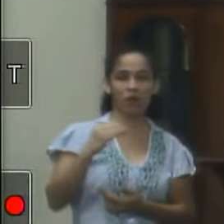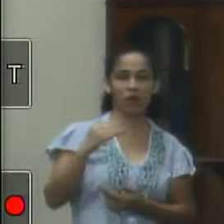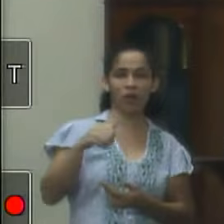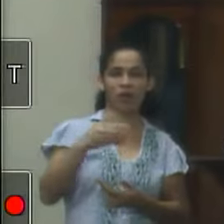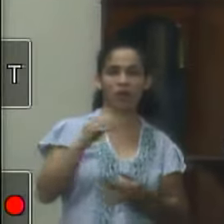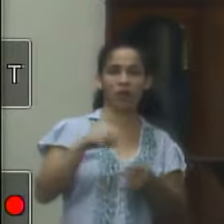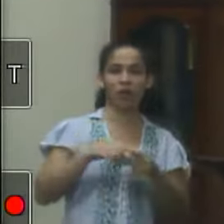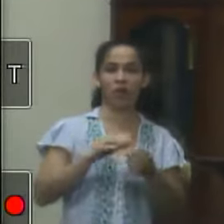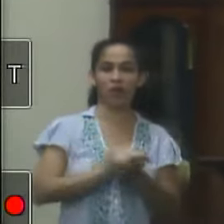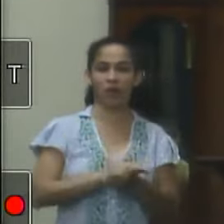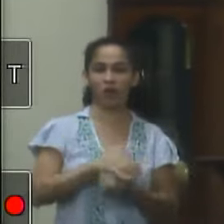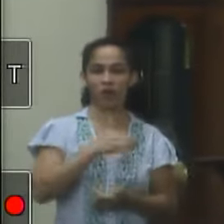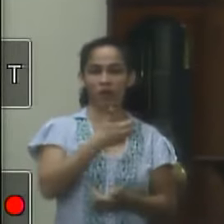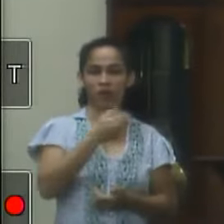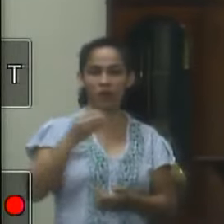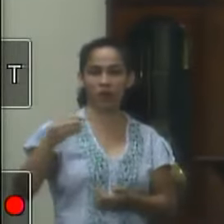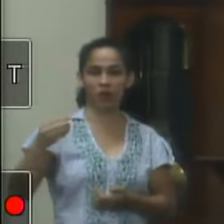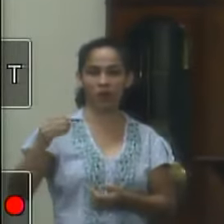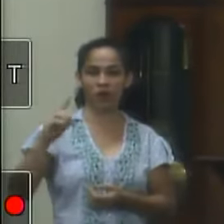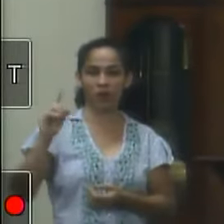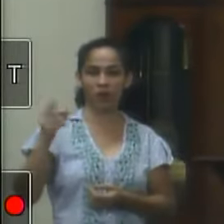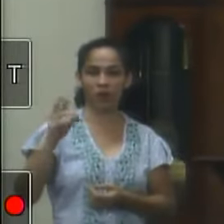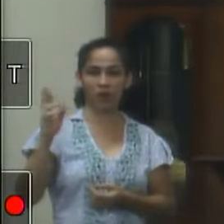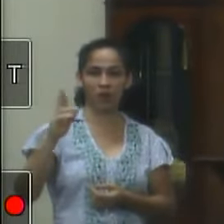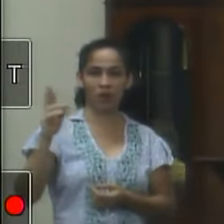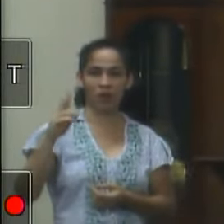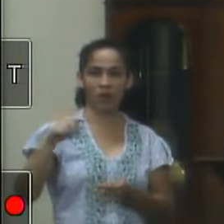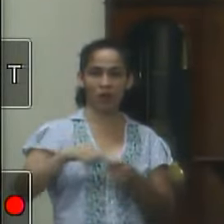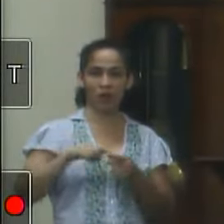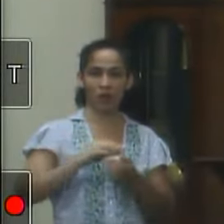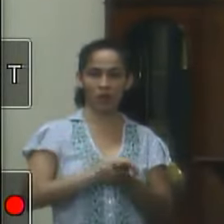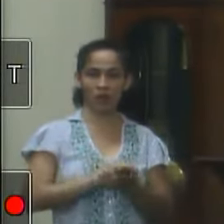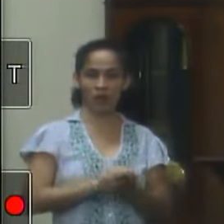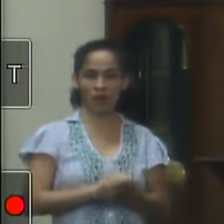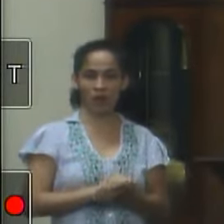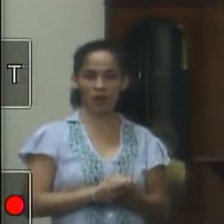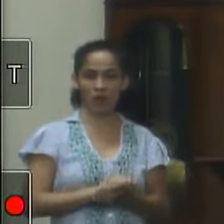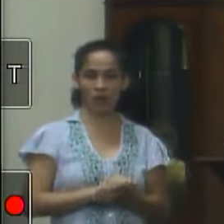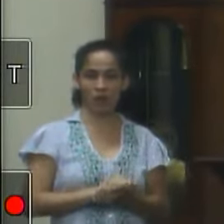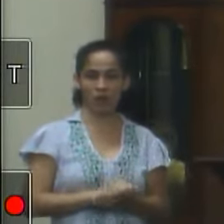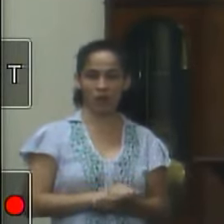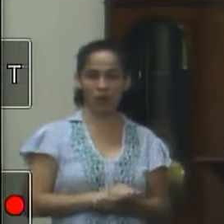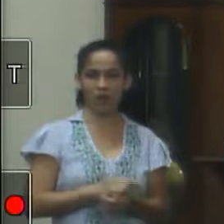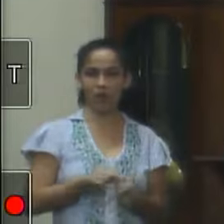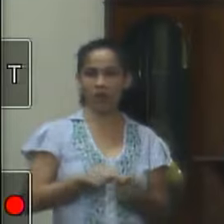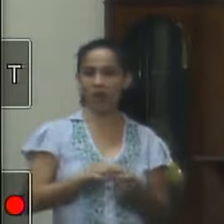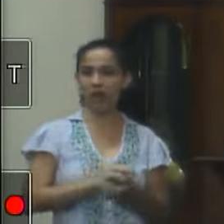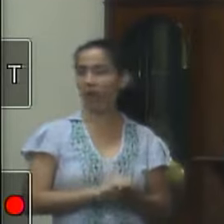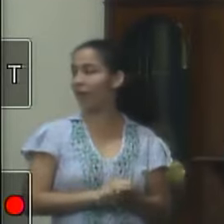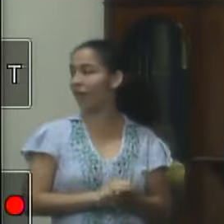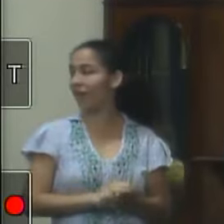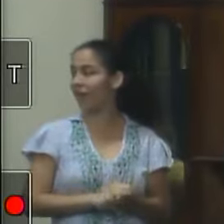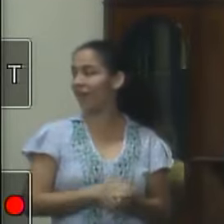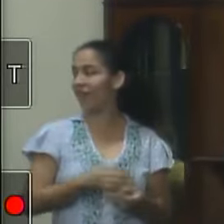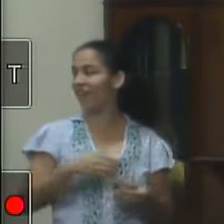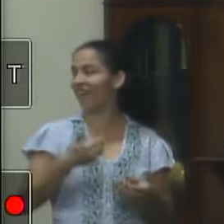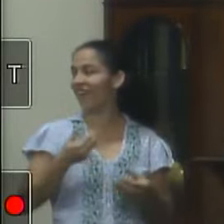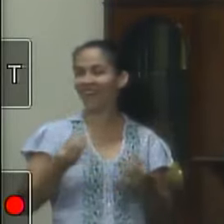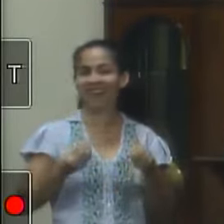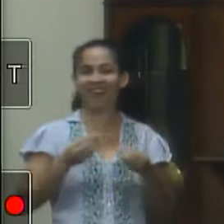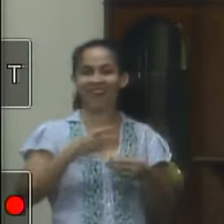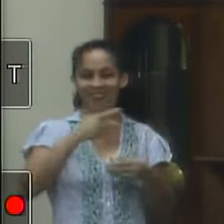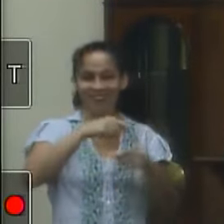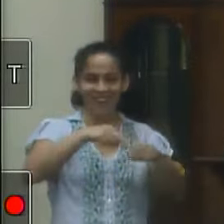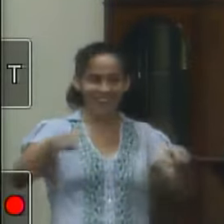reais para a questão da acessibilidade 20 mil reais para a questão das quadras e